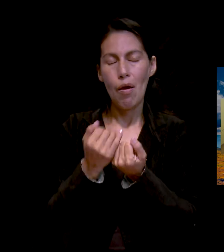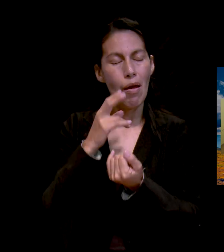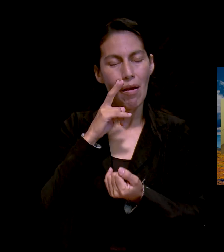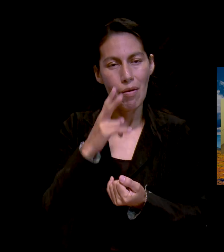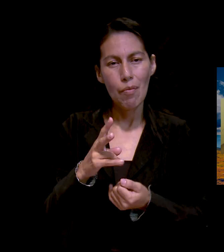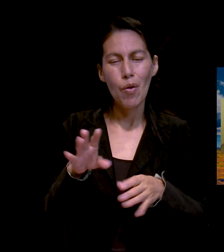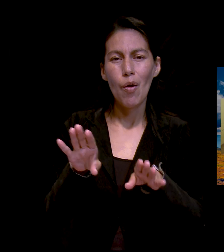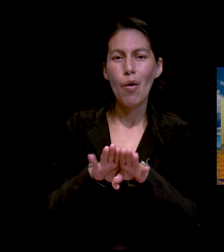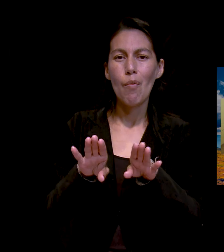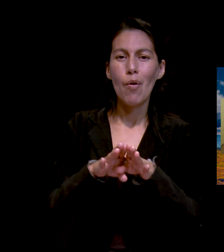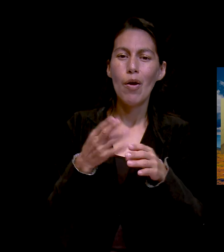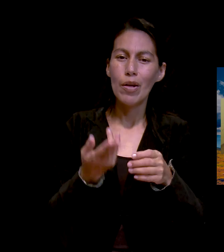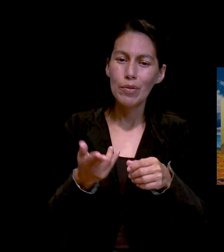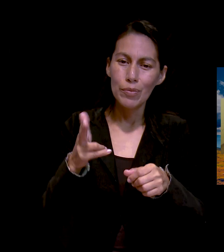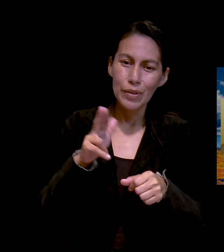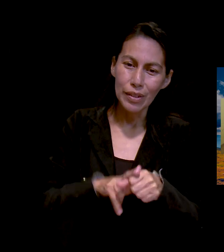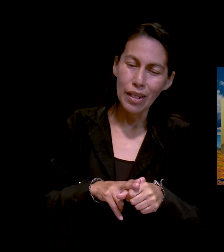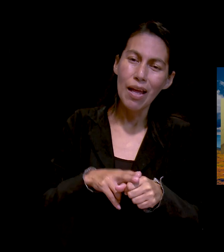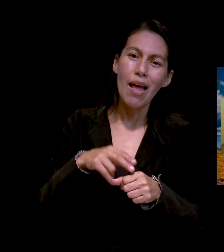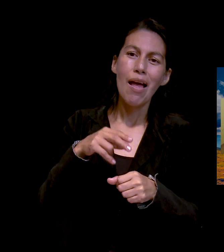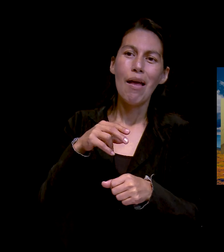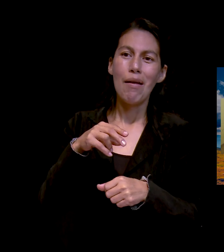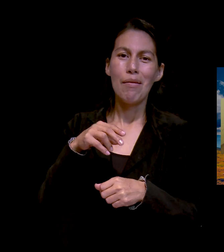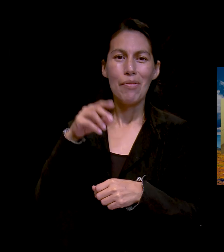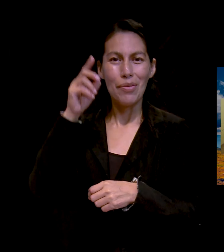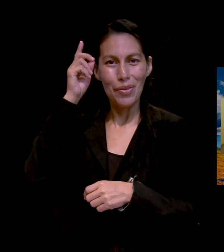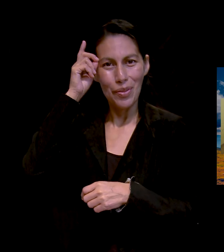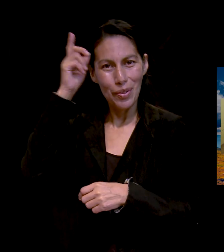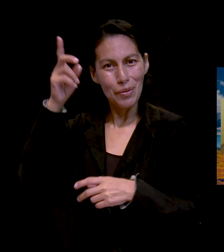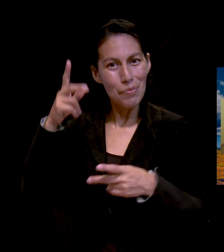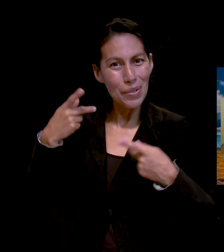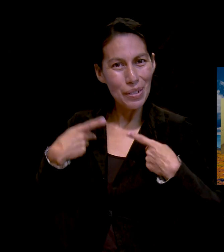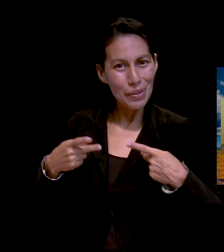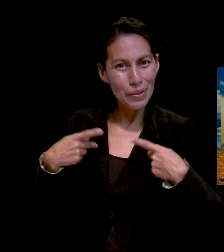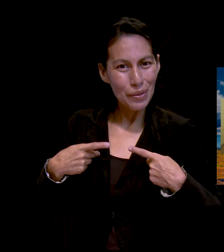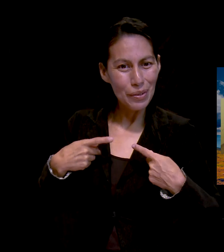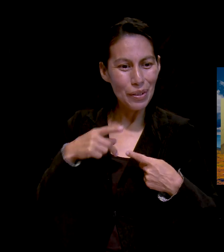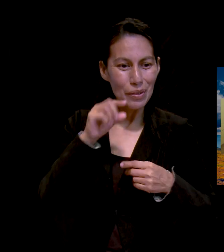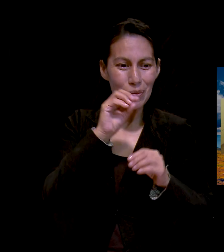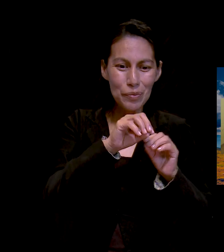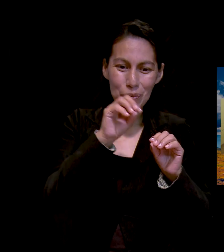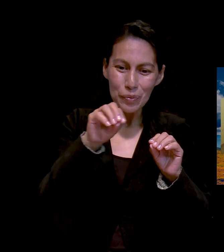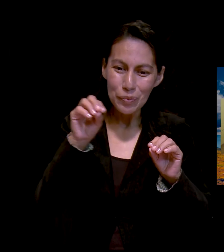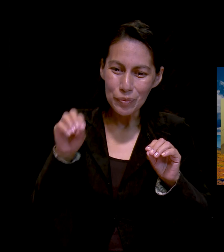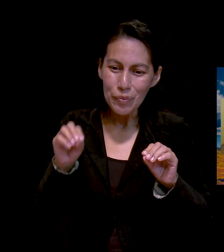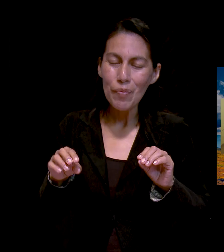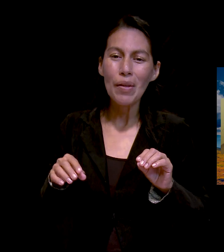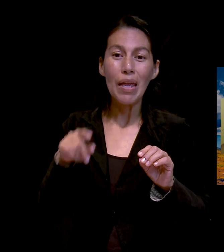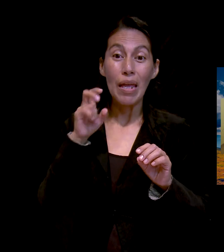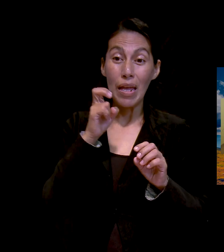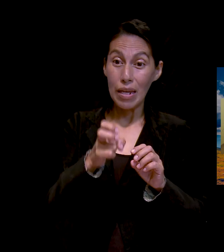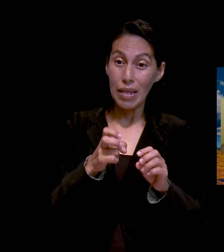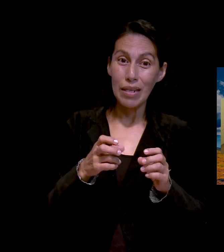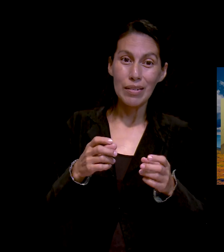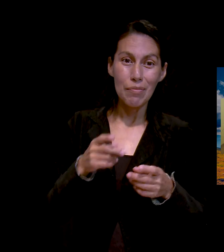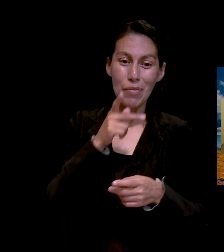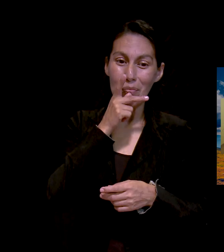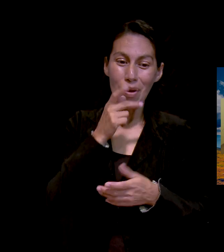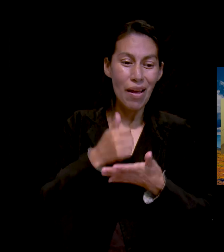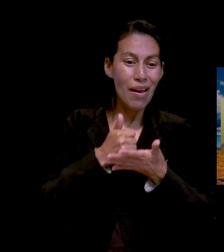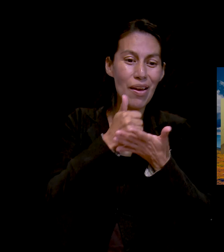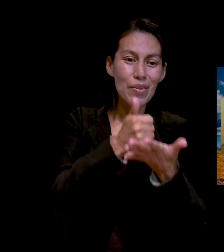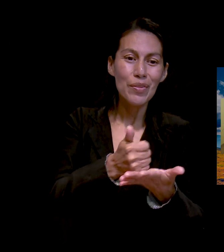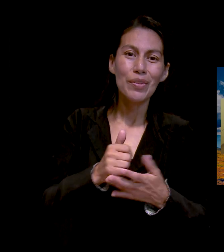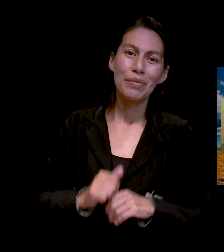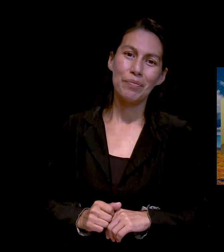personas ahí para que pudieran atender a mi papá. Y pues mi papá tardó muchas horas en el quirófano porque como